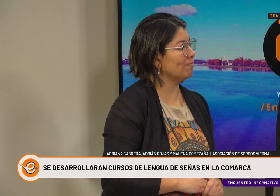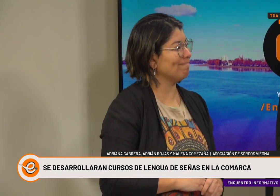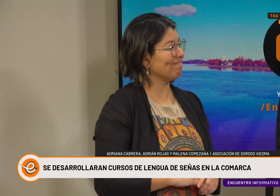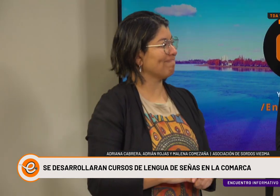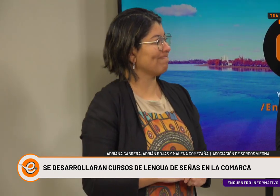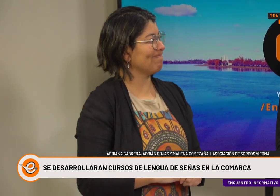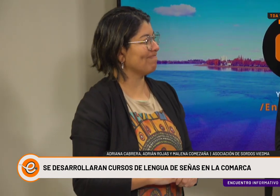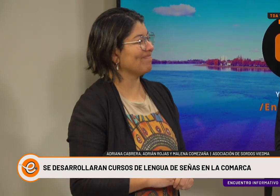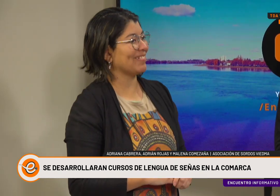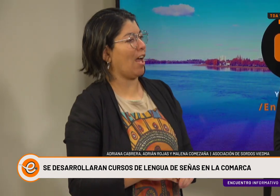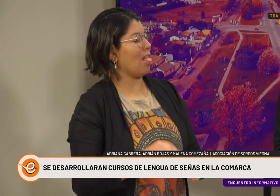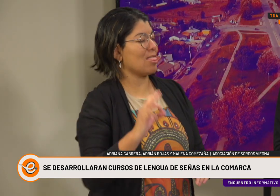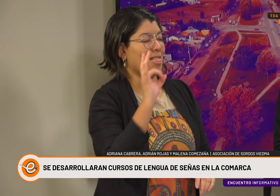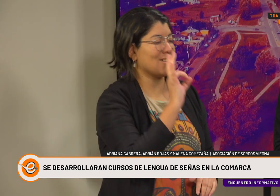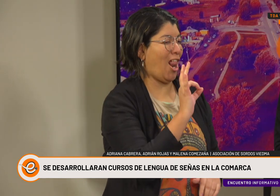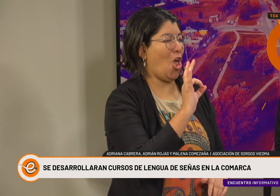o de cero.